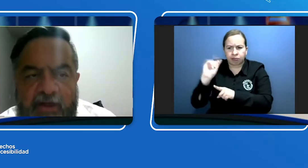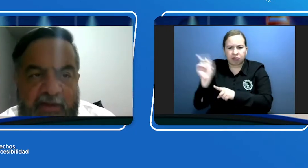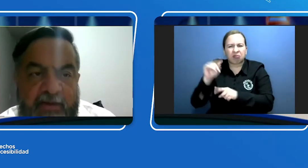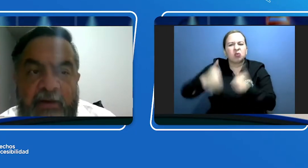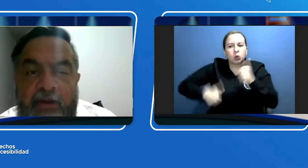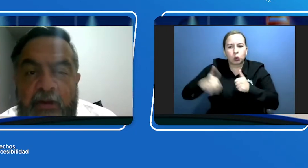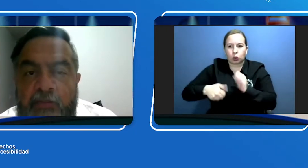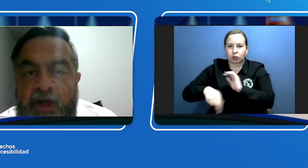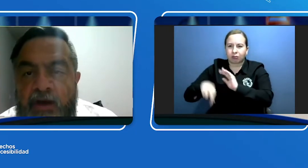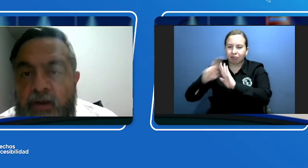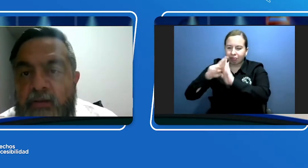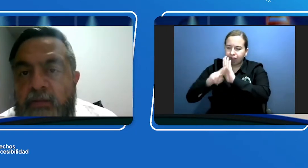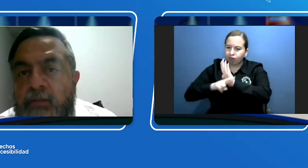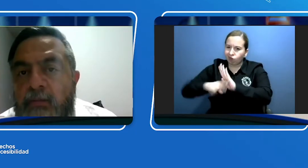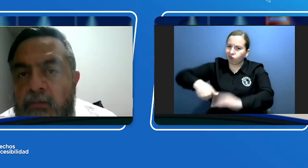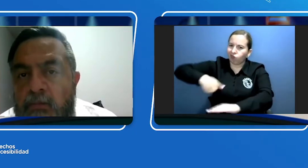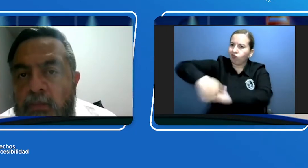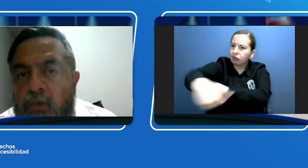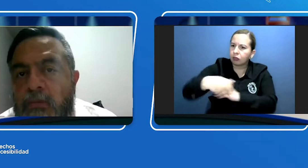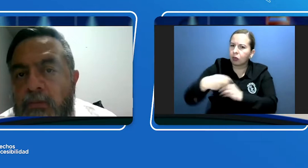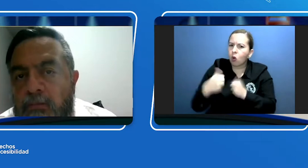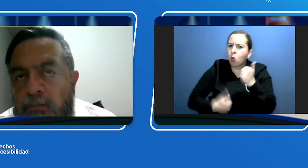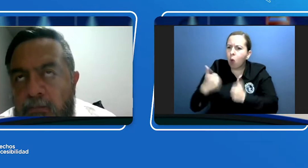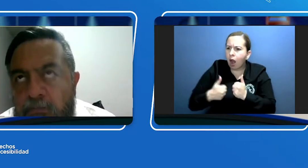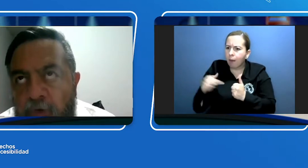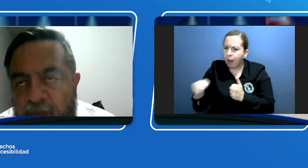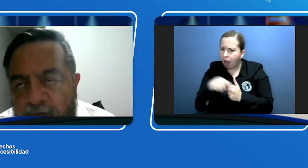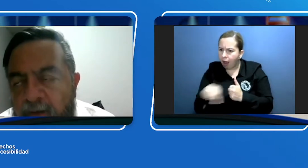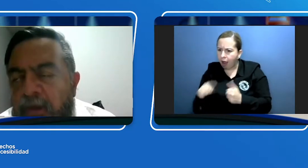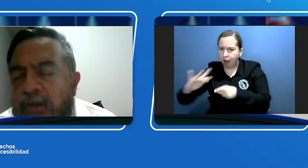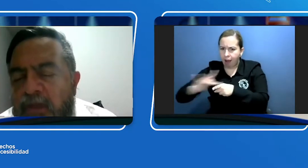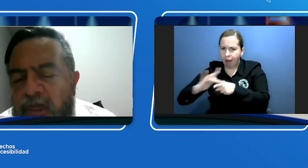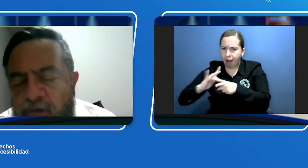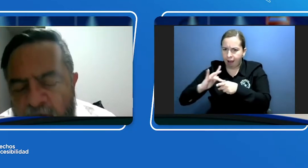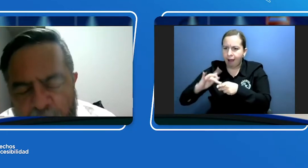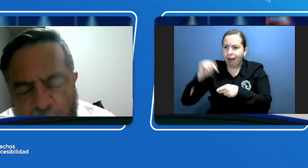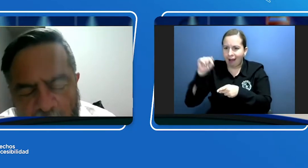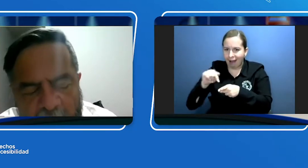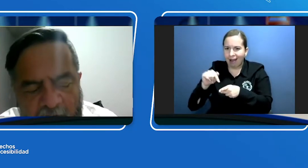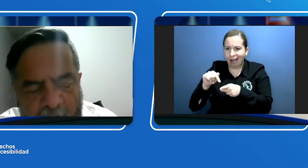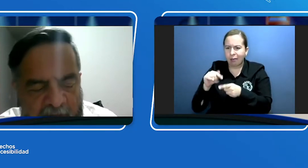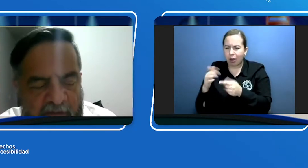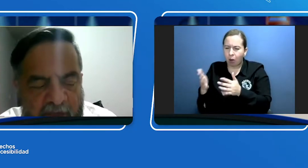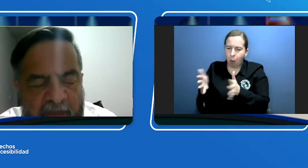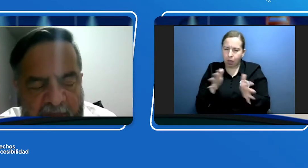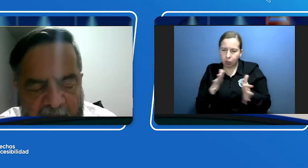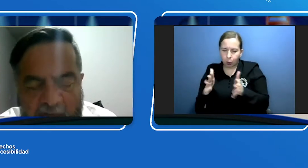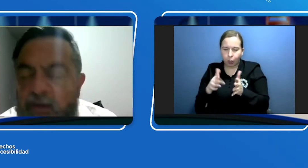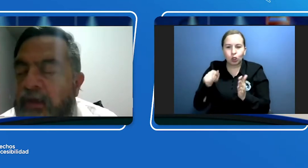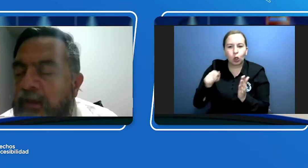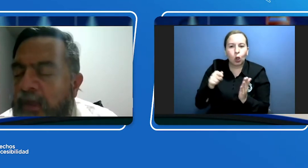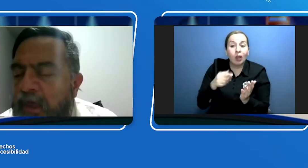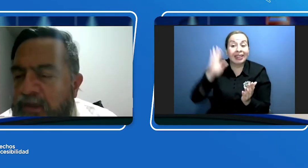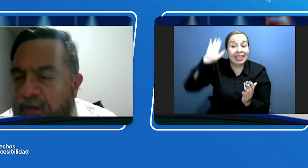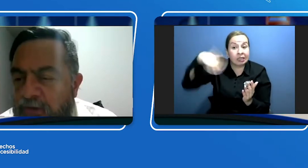hacen para poder direccionar un poco las recomendaciones acerca de hacia dónde